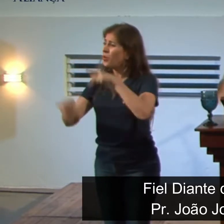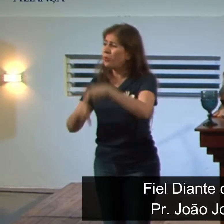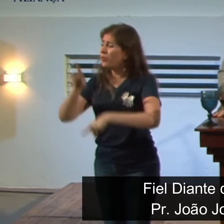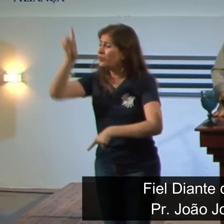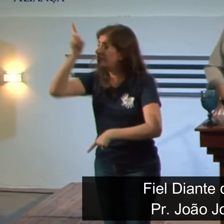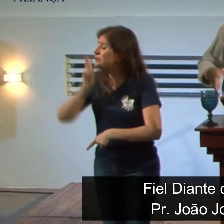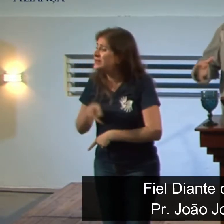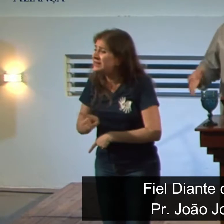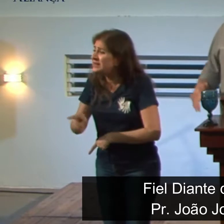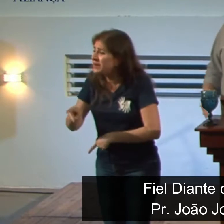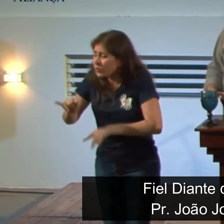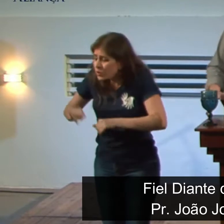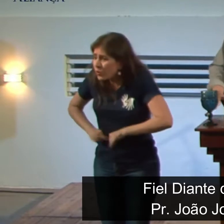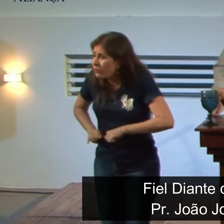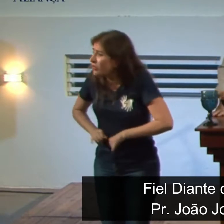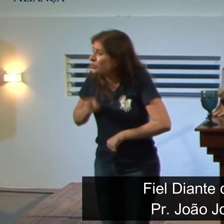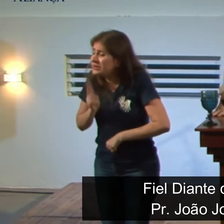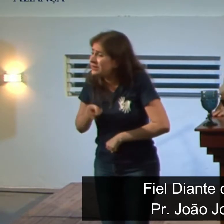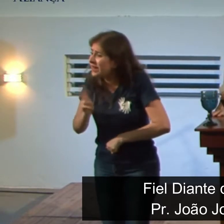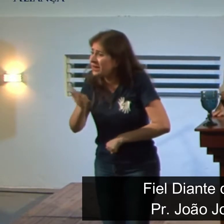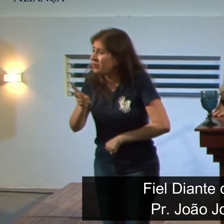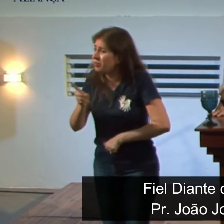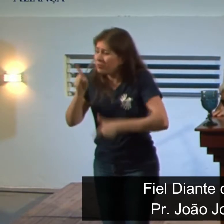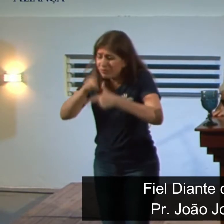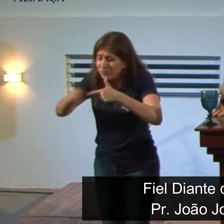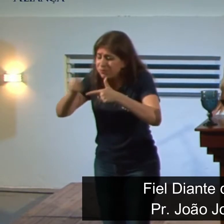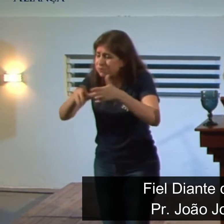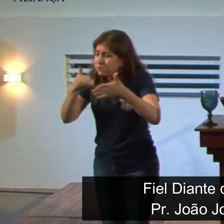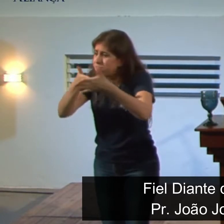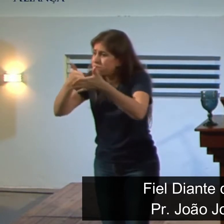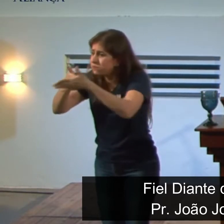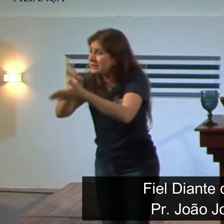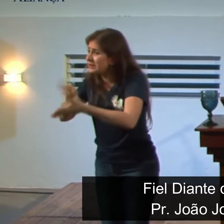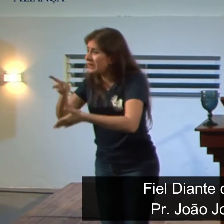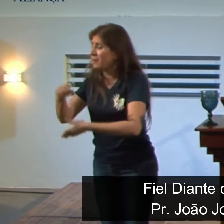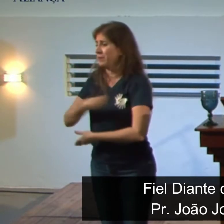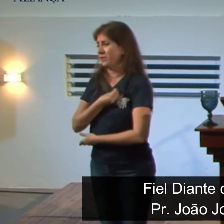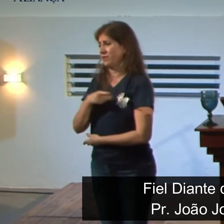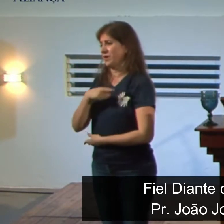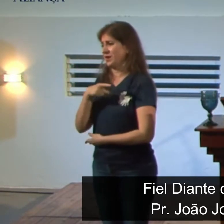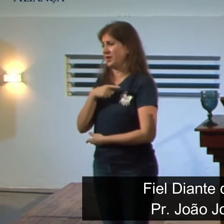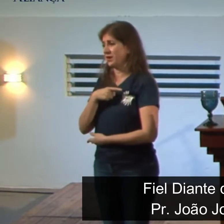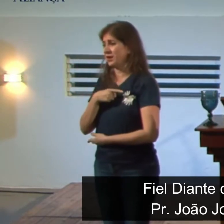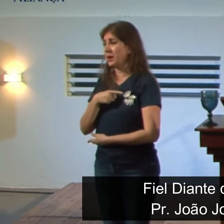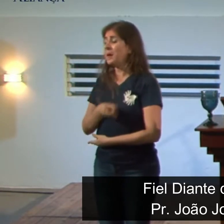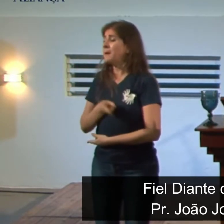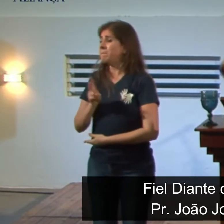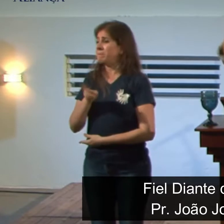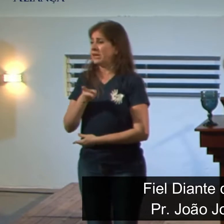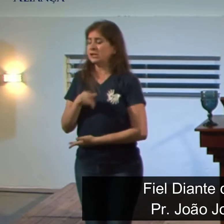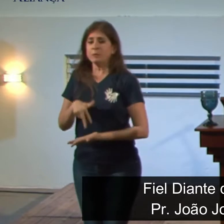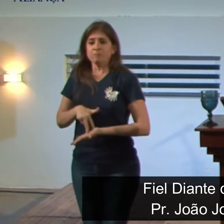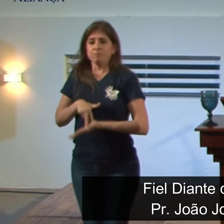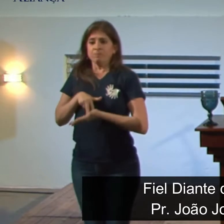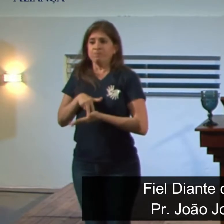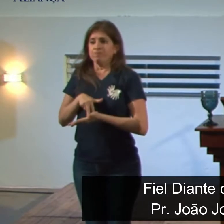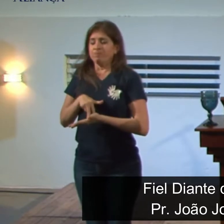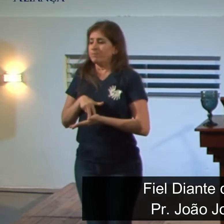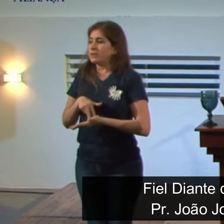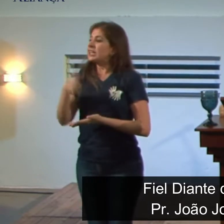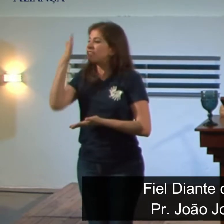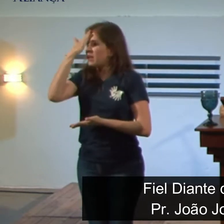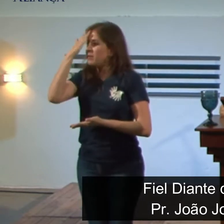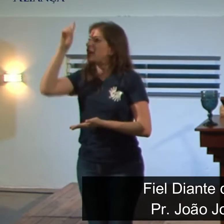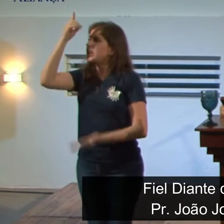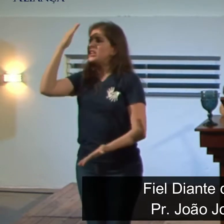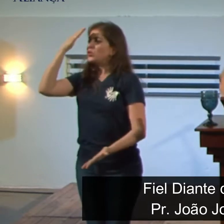sempre sofreu, ele sempre passou por situações adversas, mas o povo de Deus também sempre se manteve resiliente sabendo que Deus